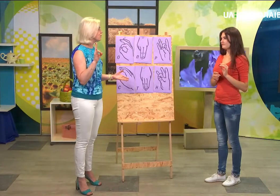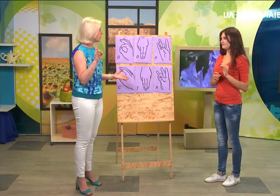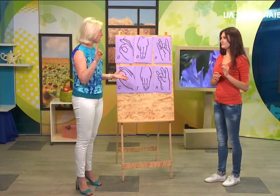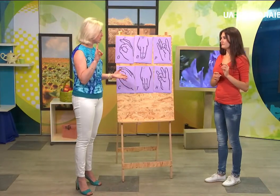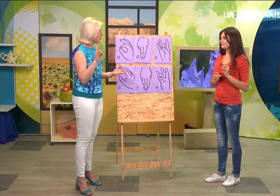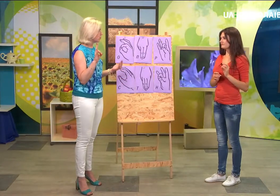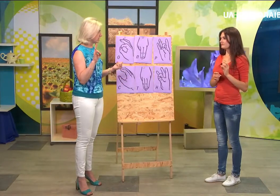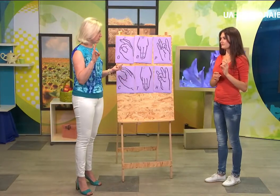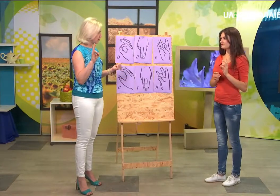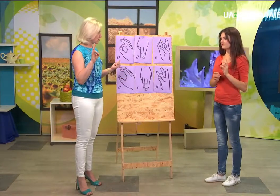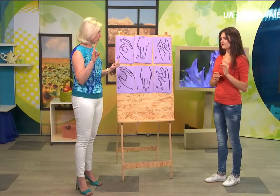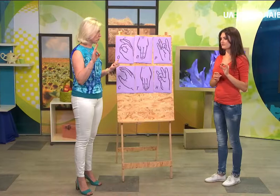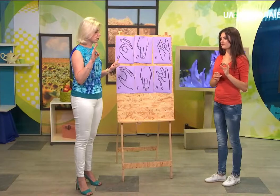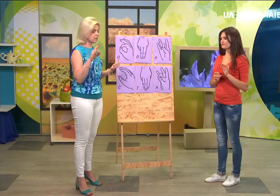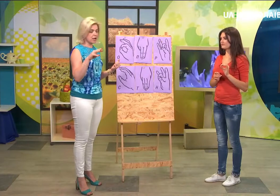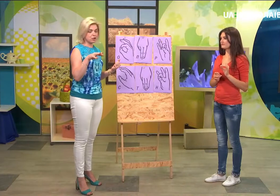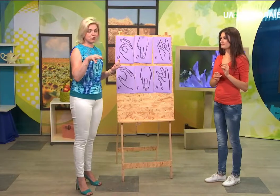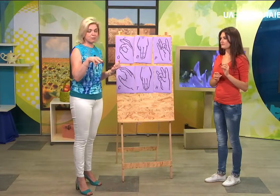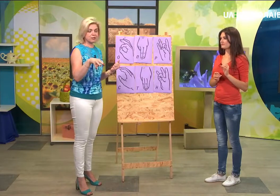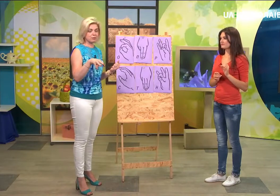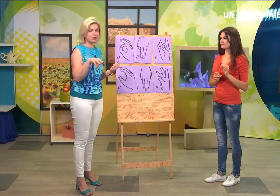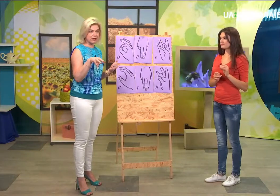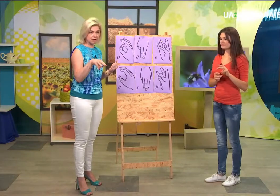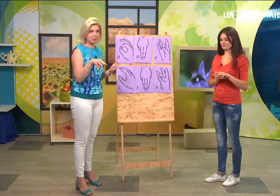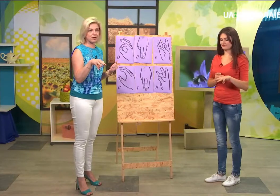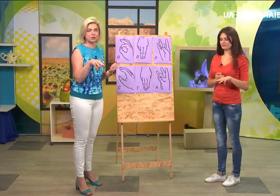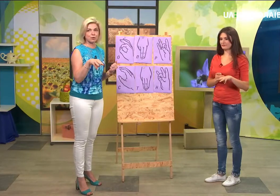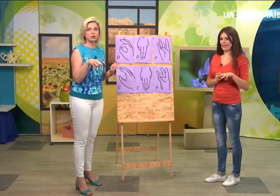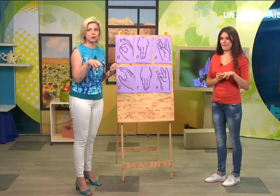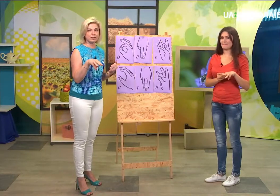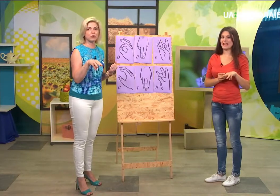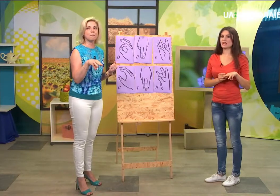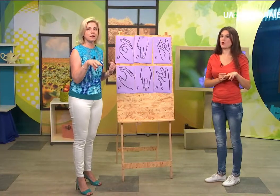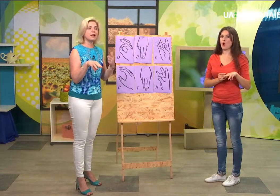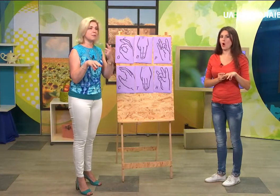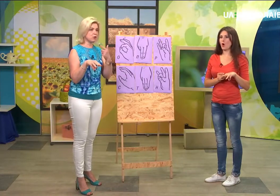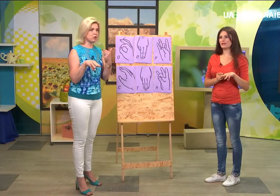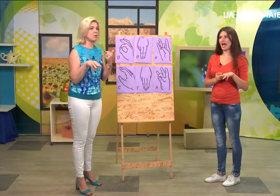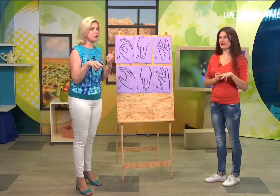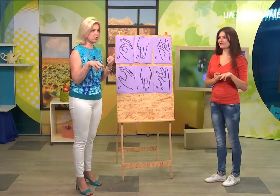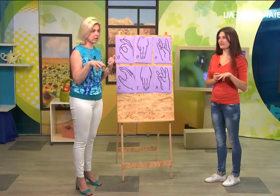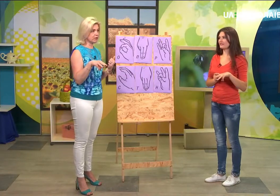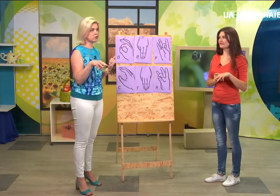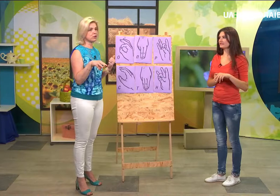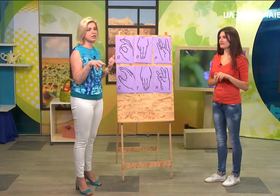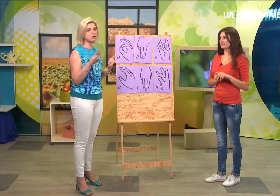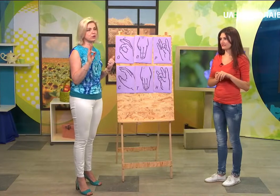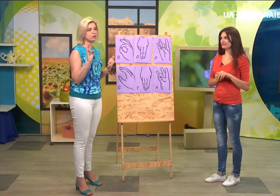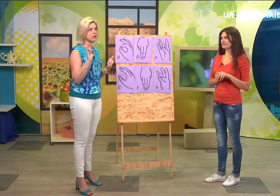Миколаїв, ми говорили на прошлому році, що місто Миколаїв, ми показуємо одну літеру М і проговорюємо Миколаїв. Якщо російською, то так